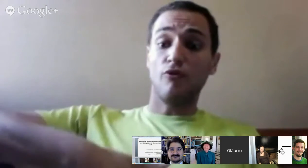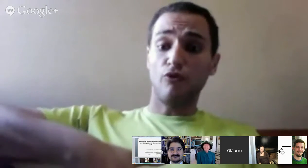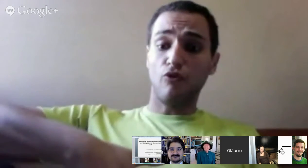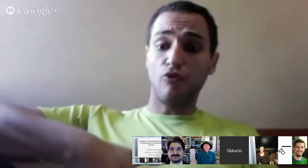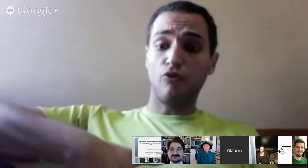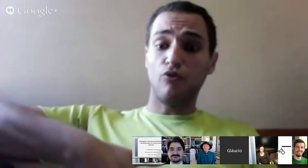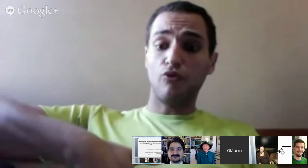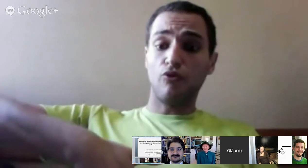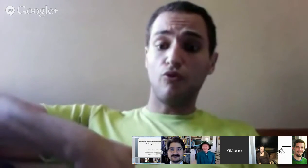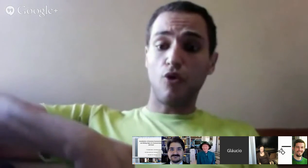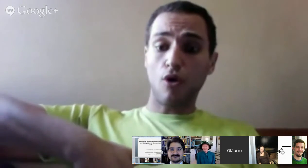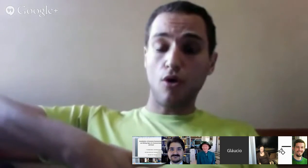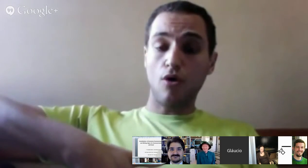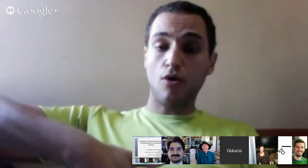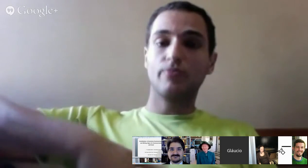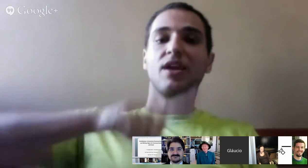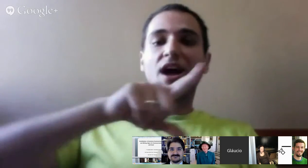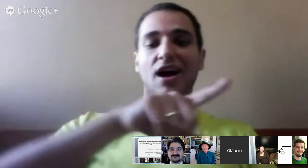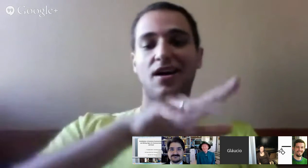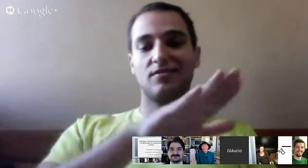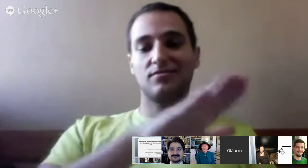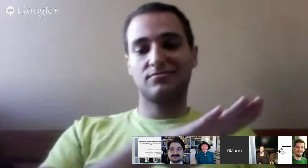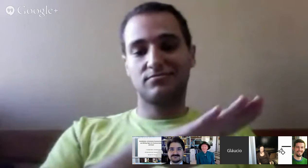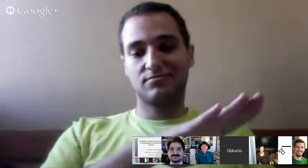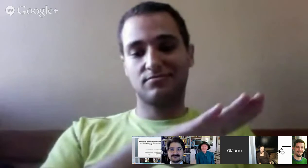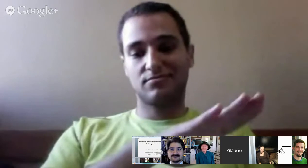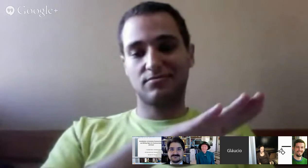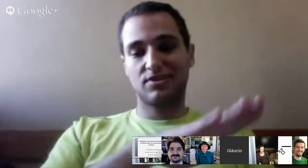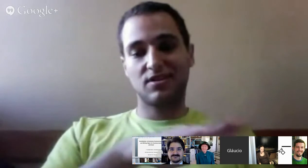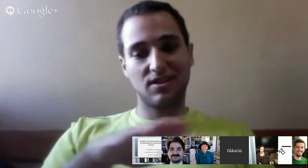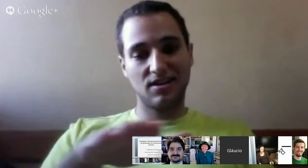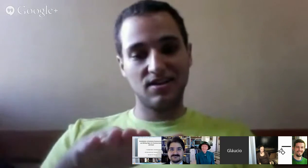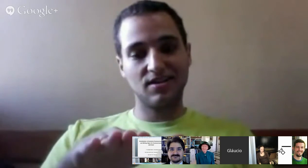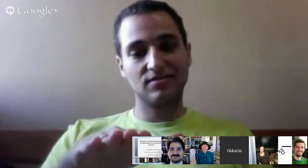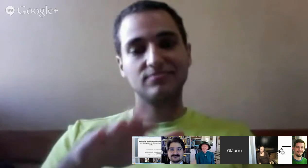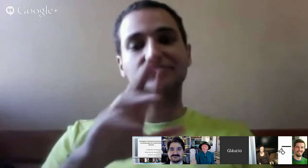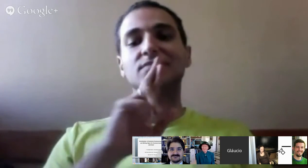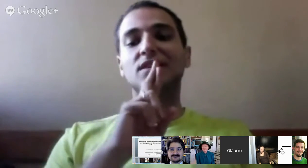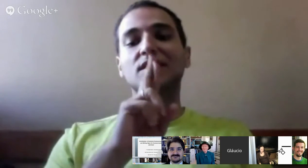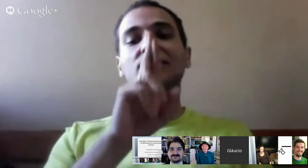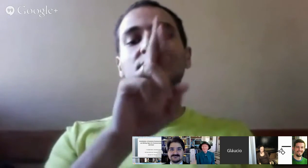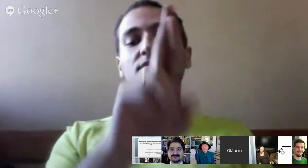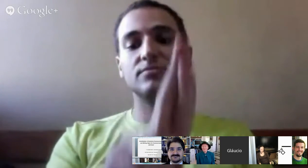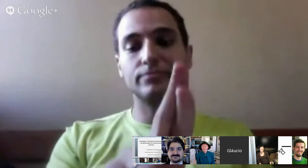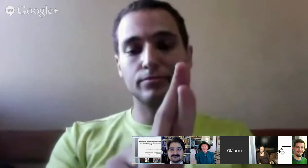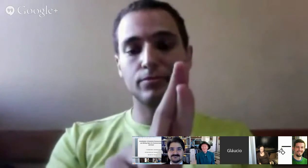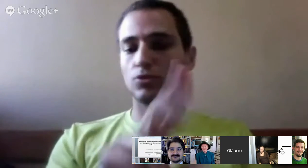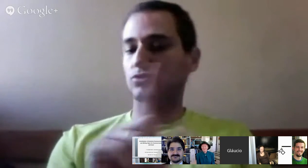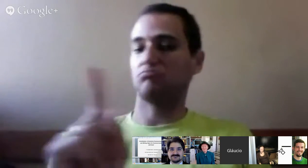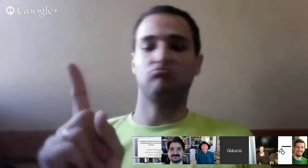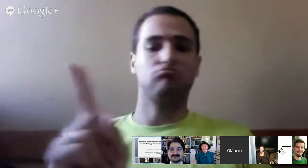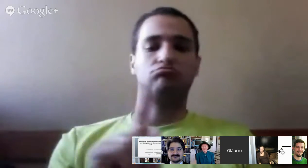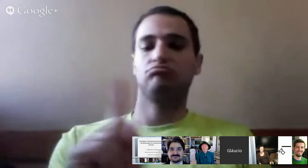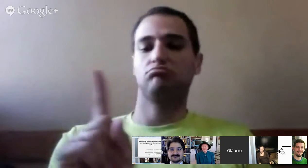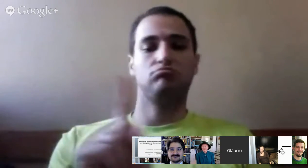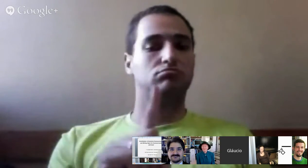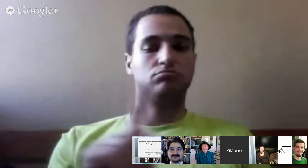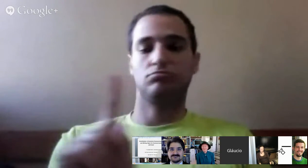profissional perguntasse a criança ou o paciente surdo se ele estava com fome, ele poderia